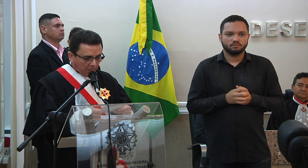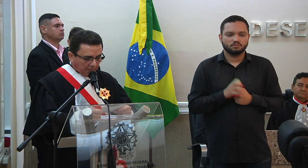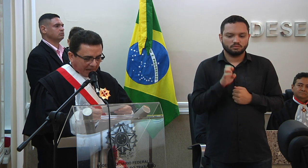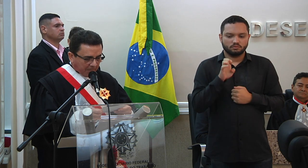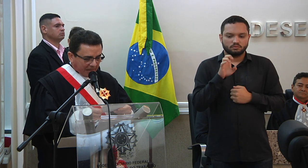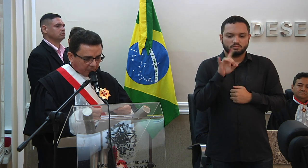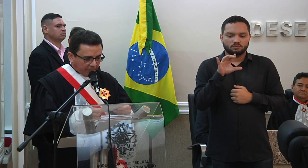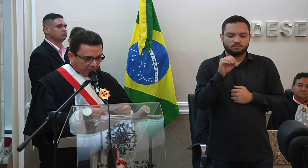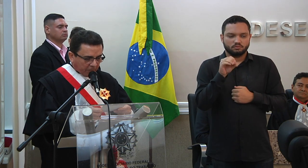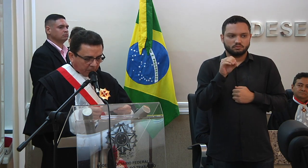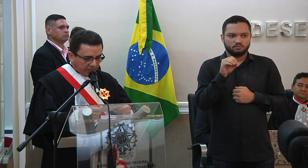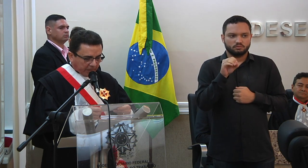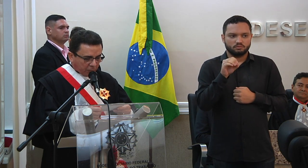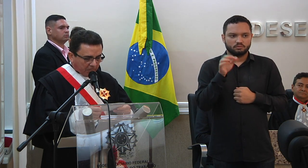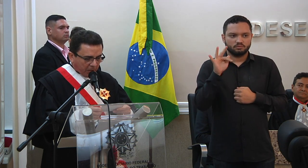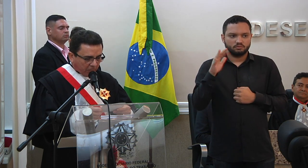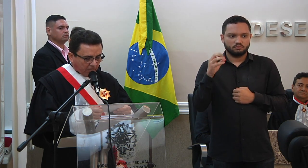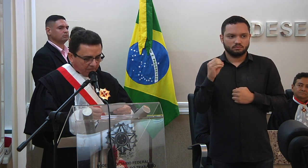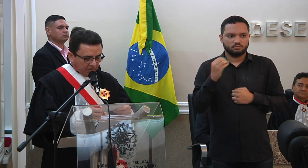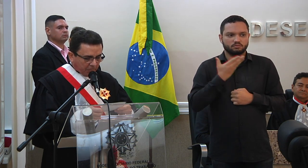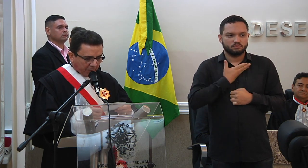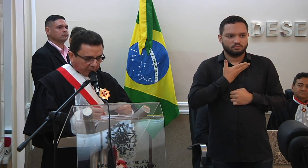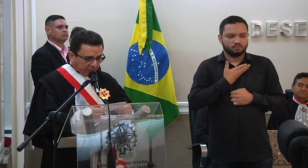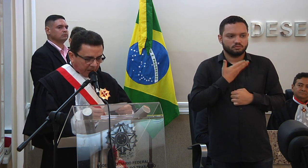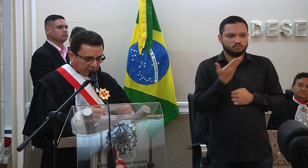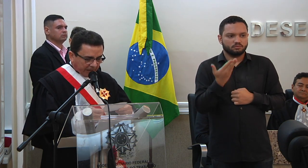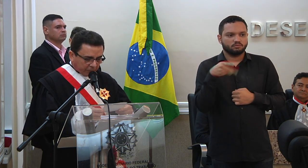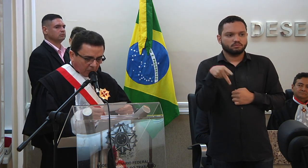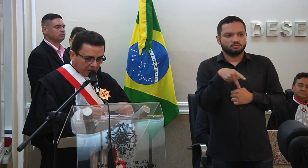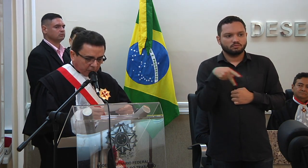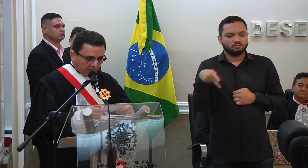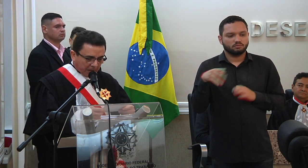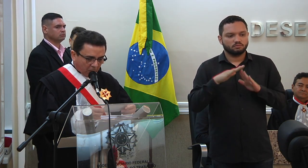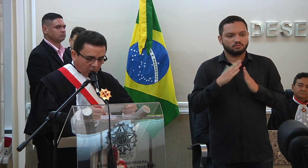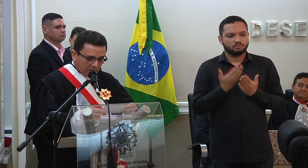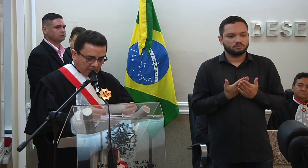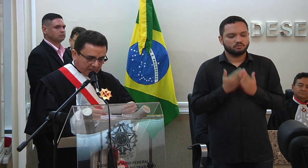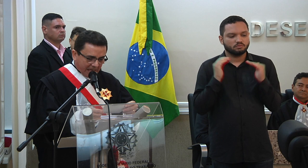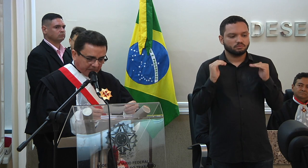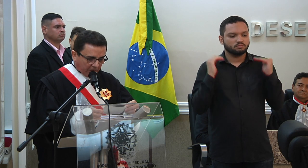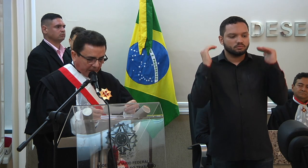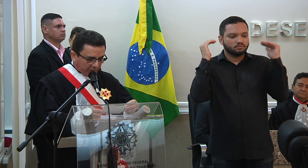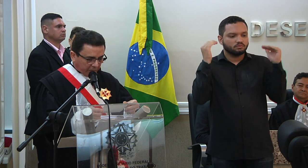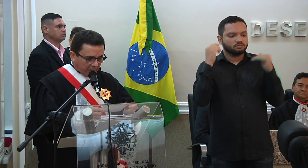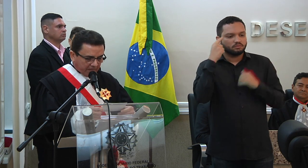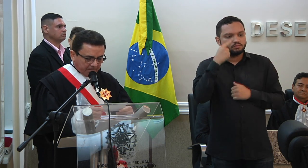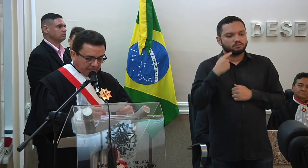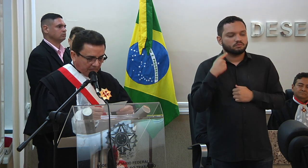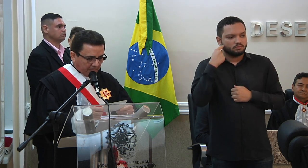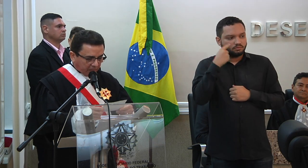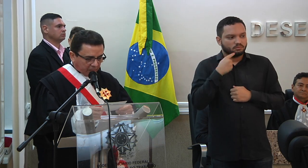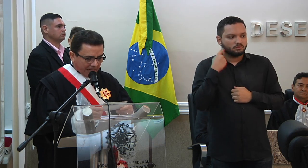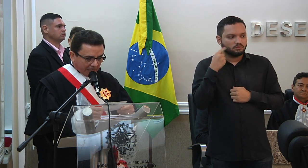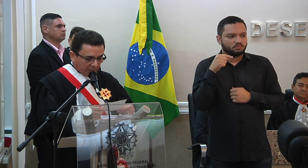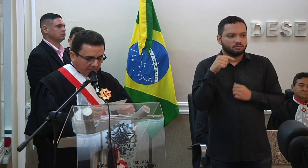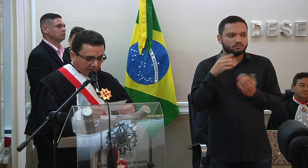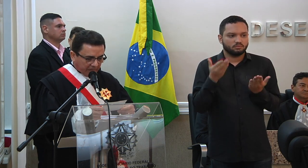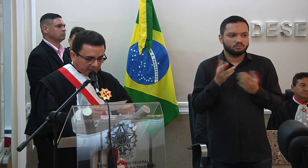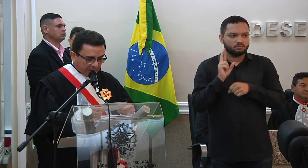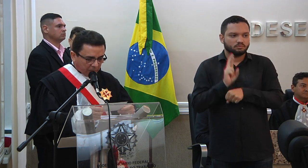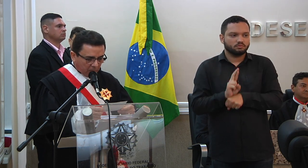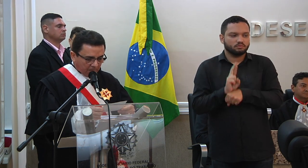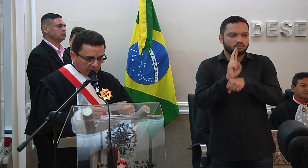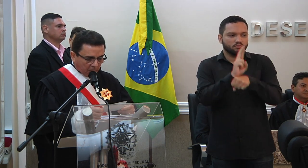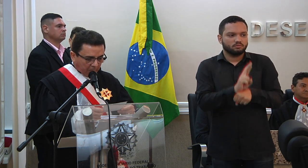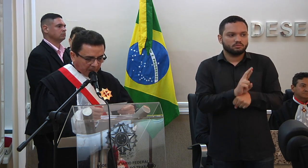doutor Eduardo Pragmaço Filho, querido amigo e presidente da Escola Superior da Advocacia, neste ato